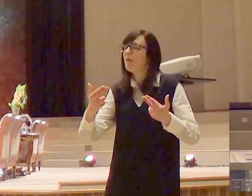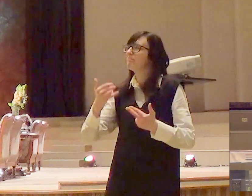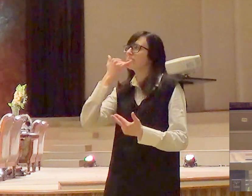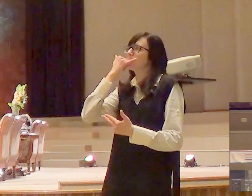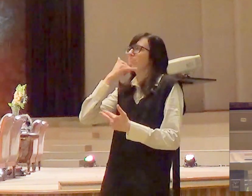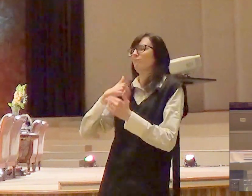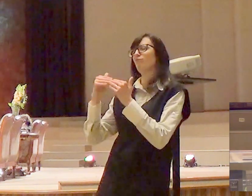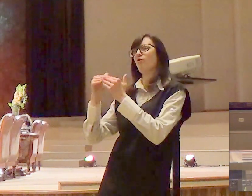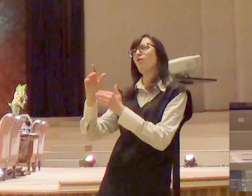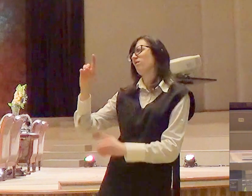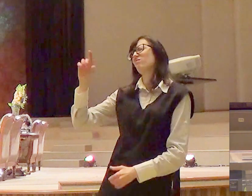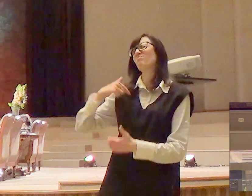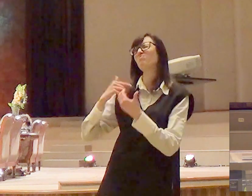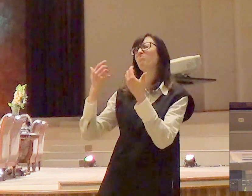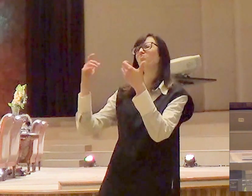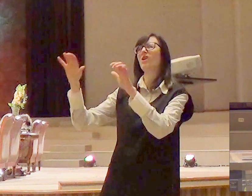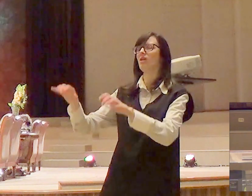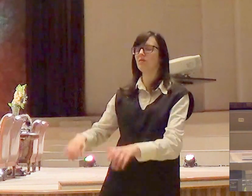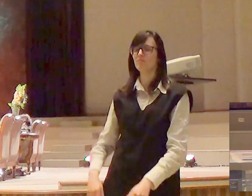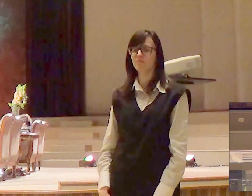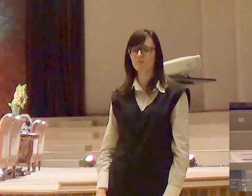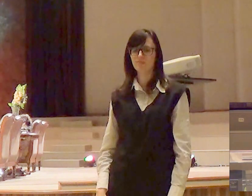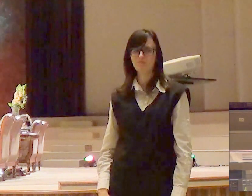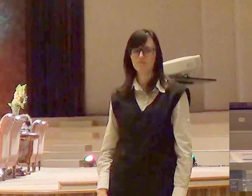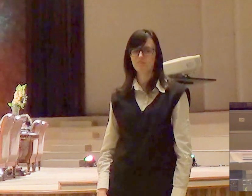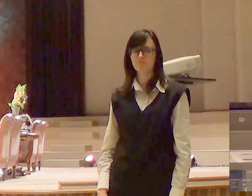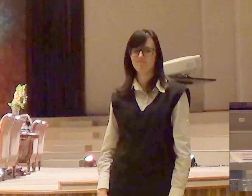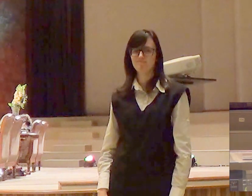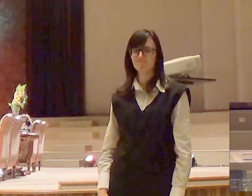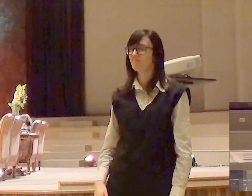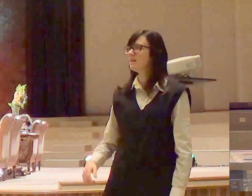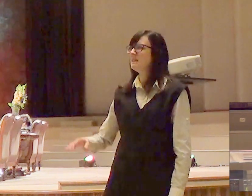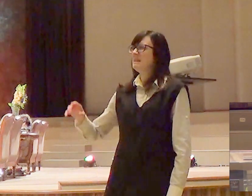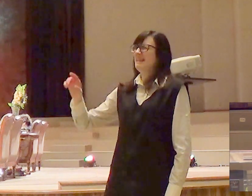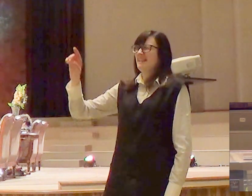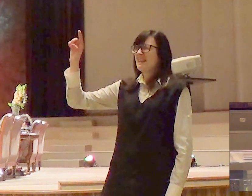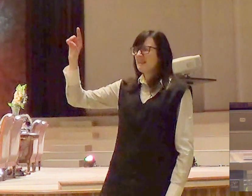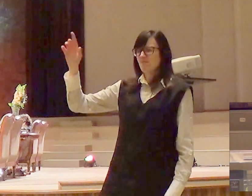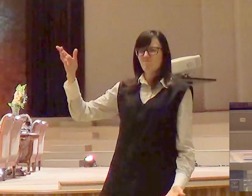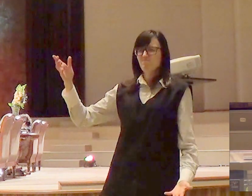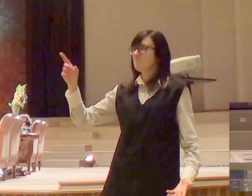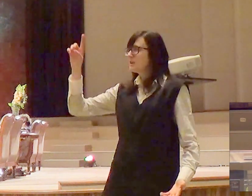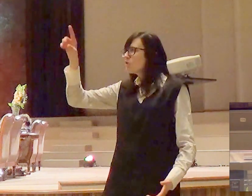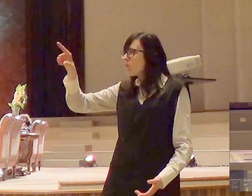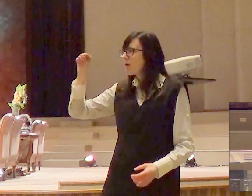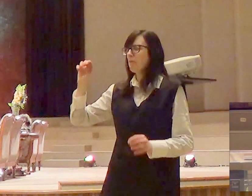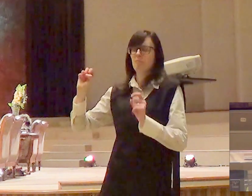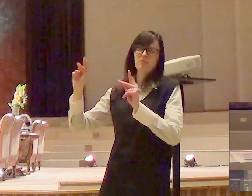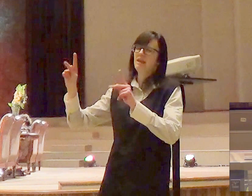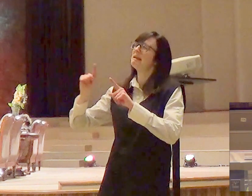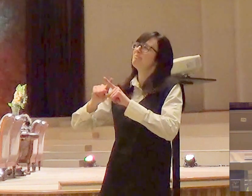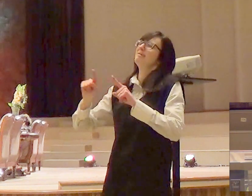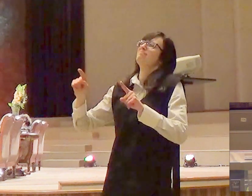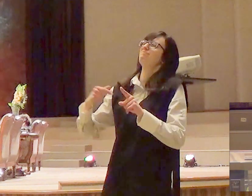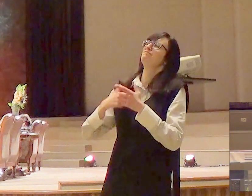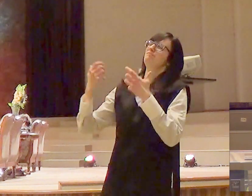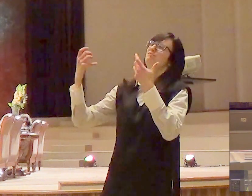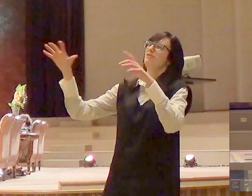para o nosso coração abandonar o jeito de viver que Deus instituiu na sua palavra